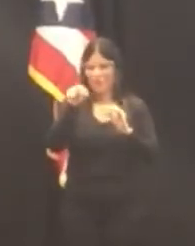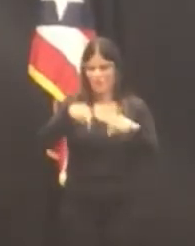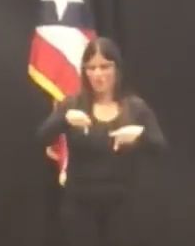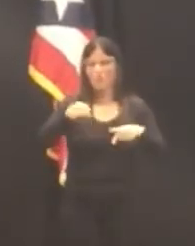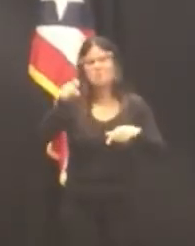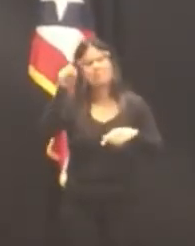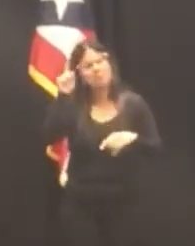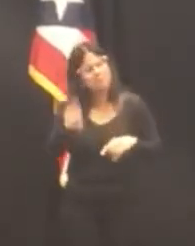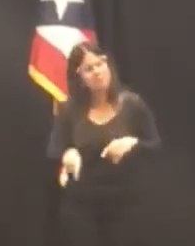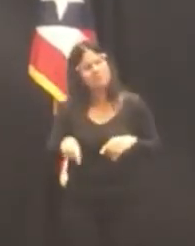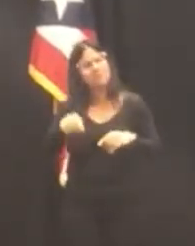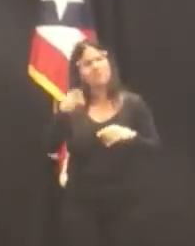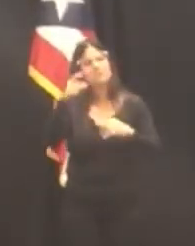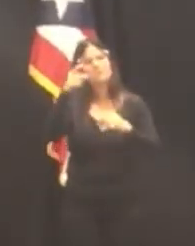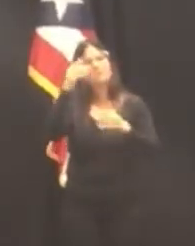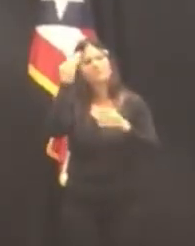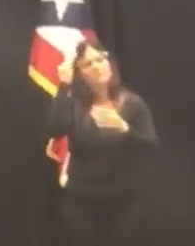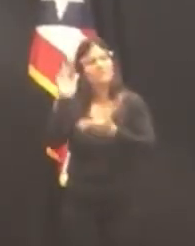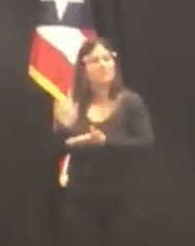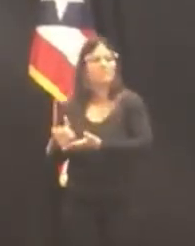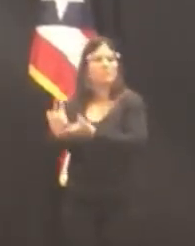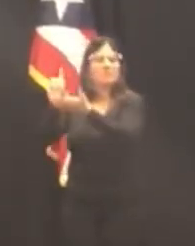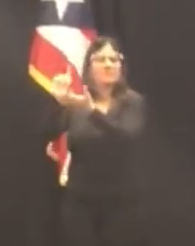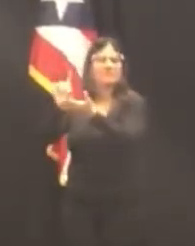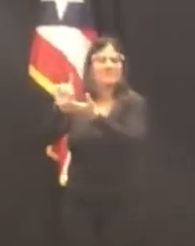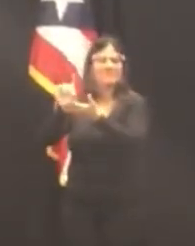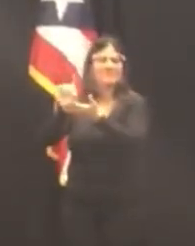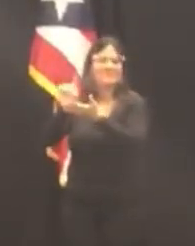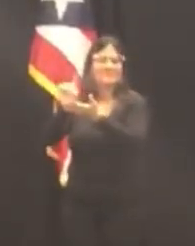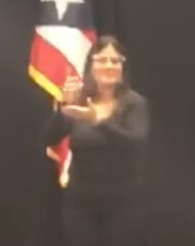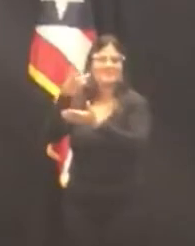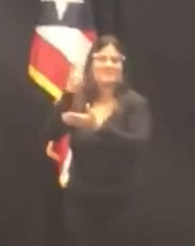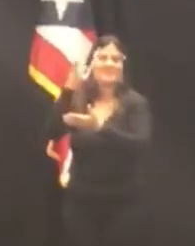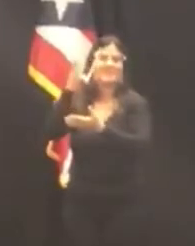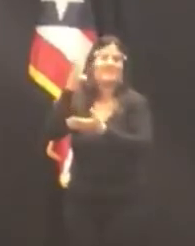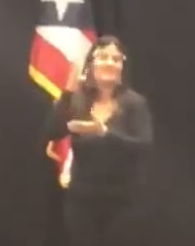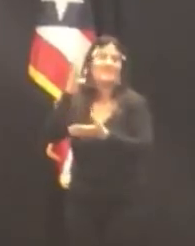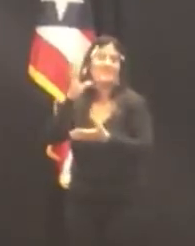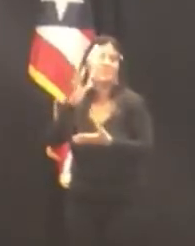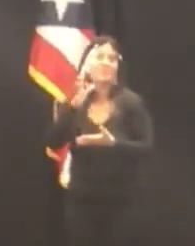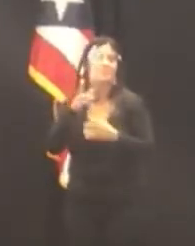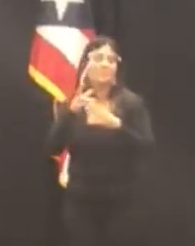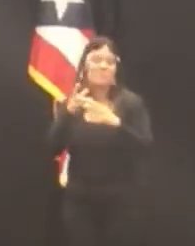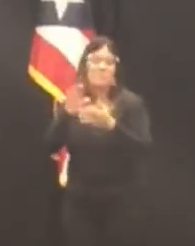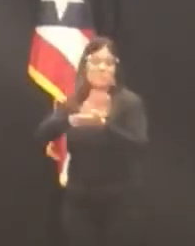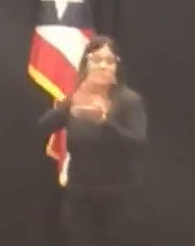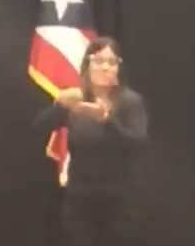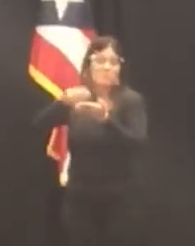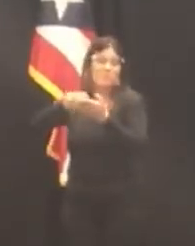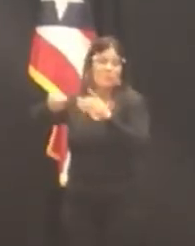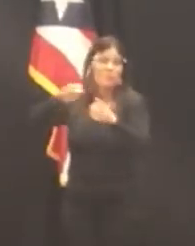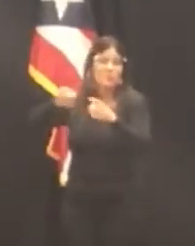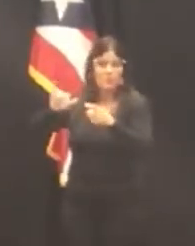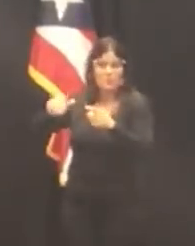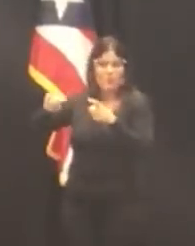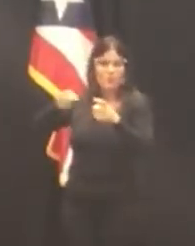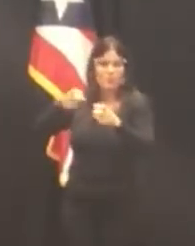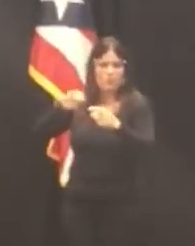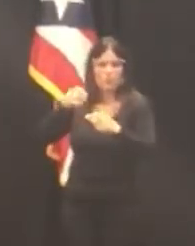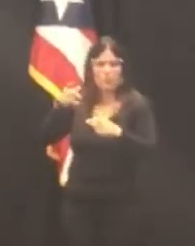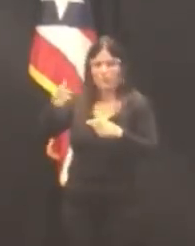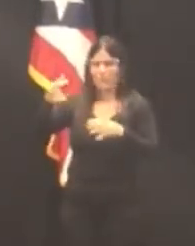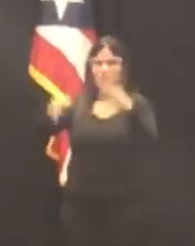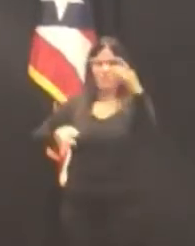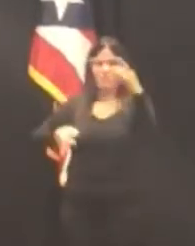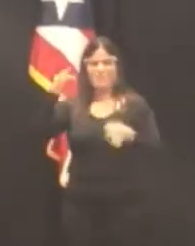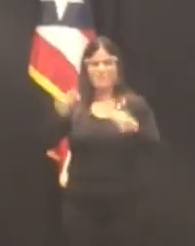privilegio de ser la sexta mujer nominada para ocupar la posición de jueza asociada del Tribunal Supremo